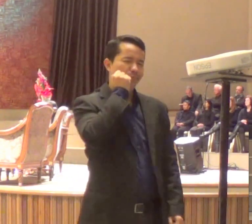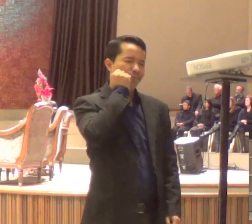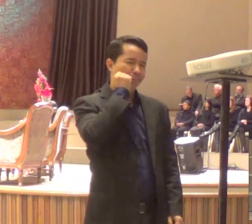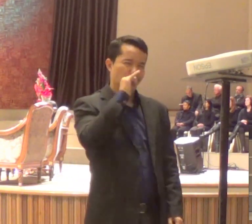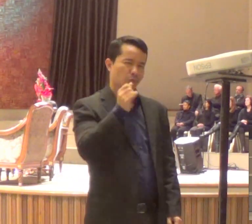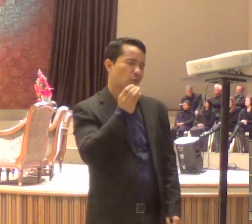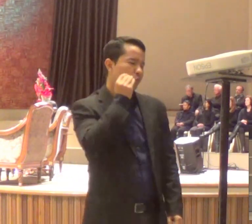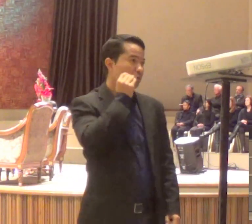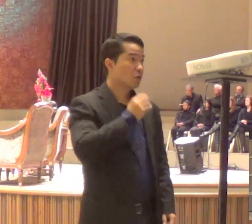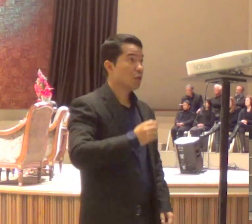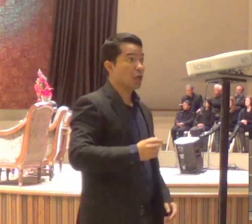sou eu, Senhor?